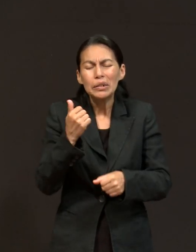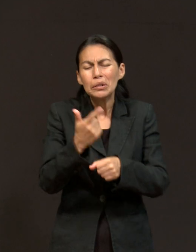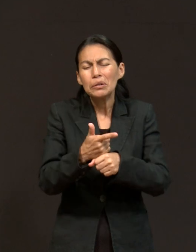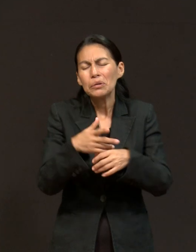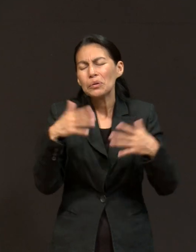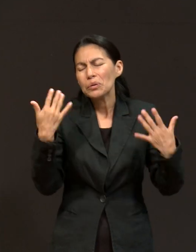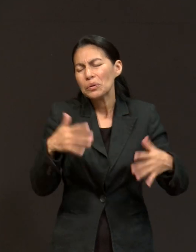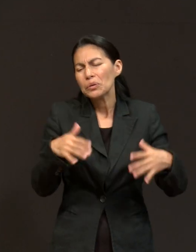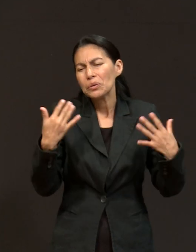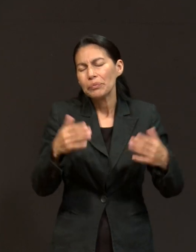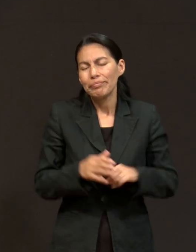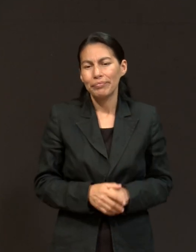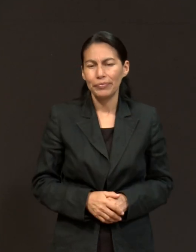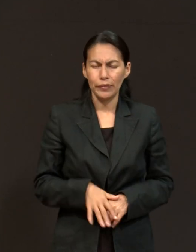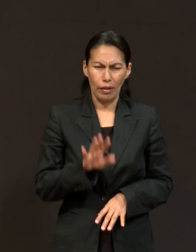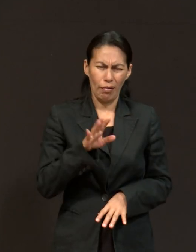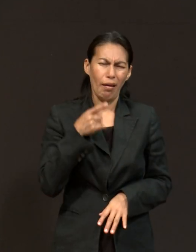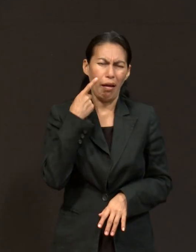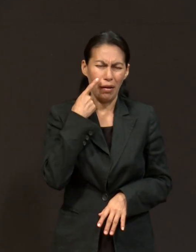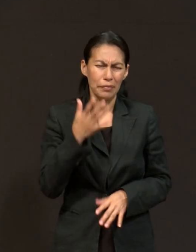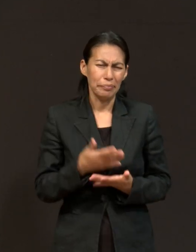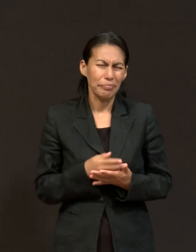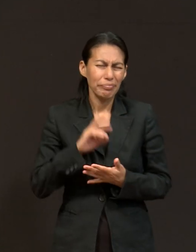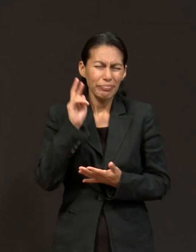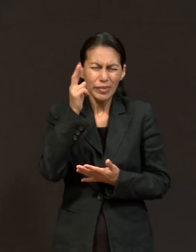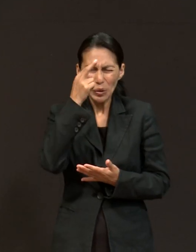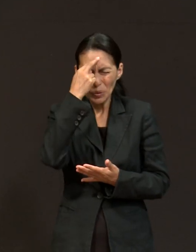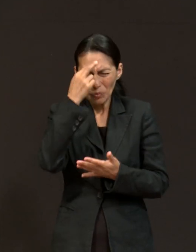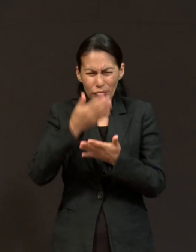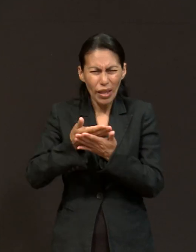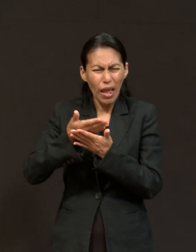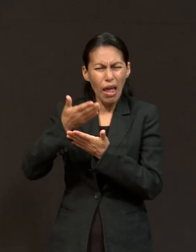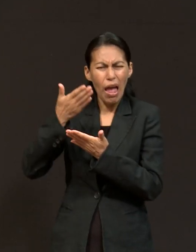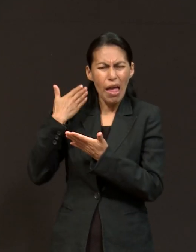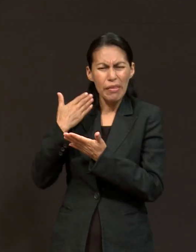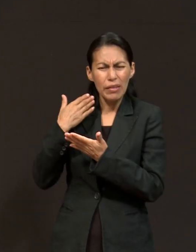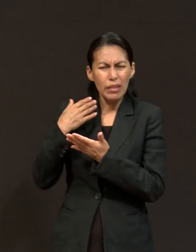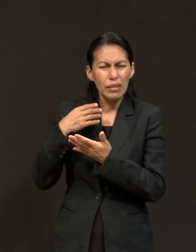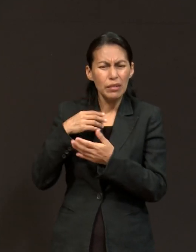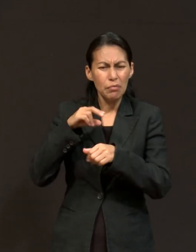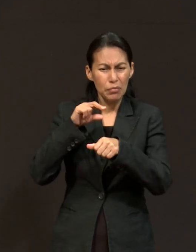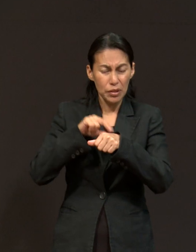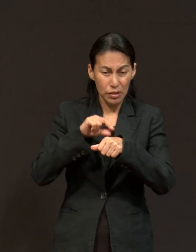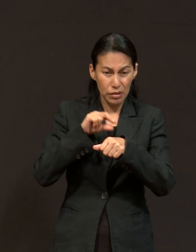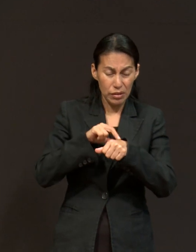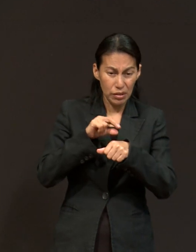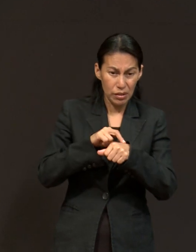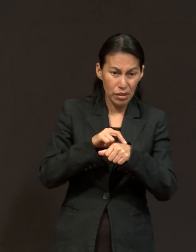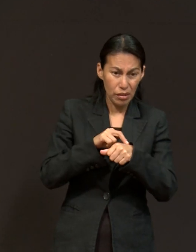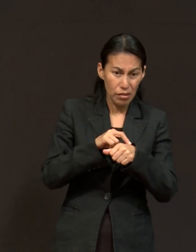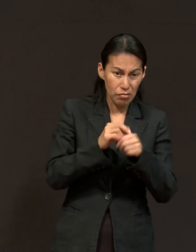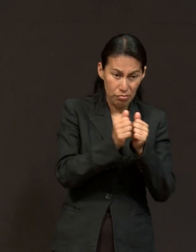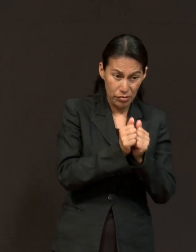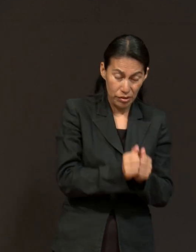aunque estaba ahí en el internado, en mi rotación de medicina interna, yo estuve